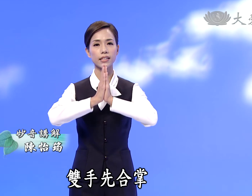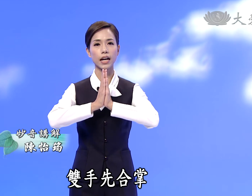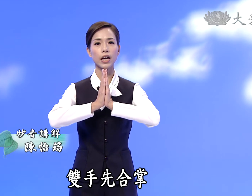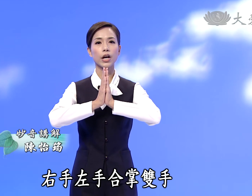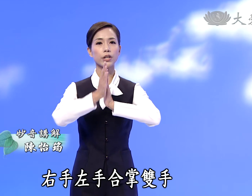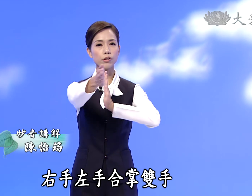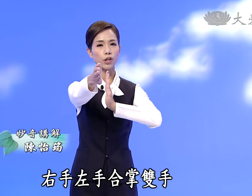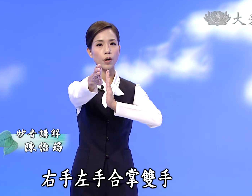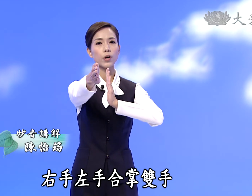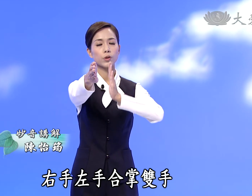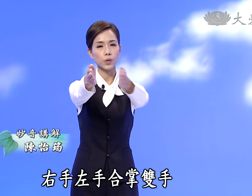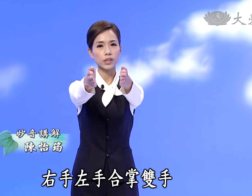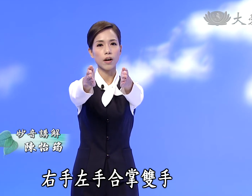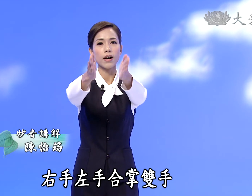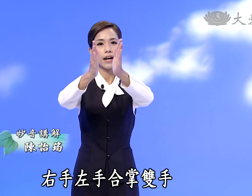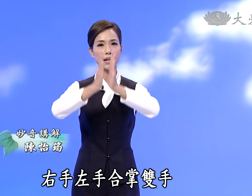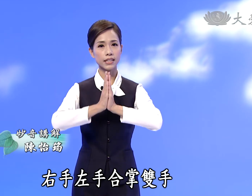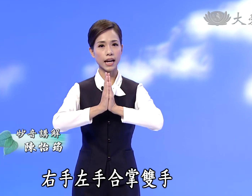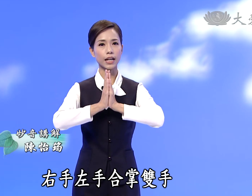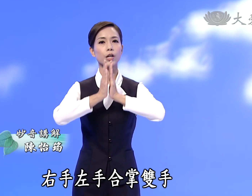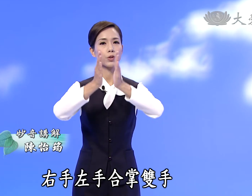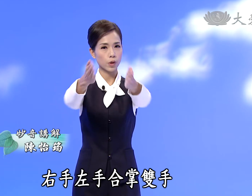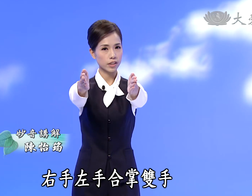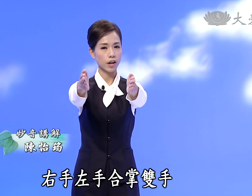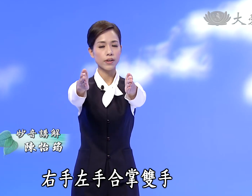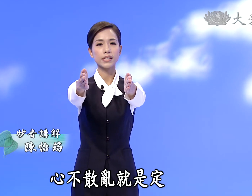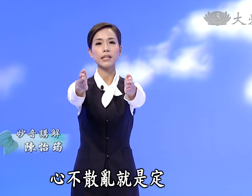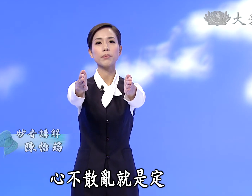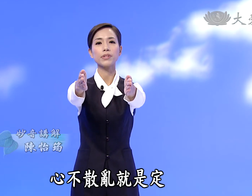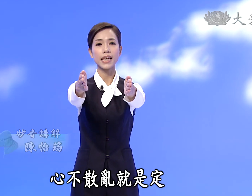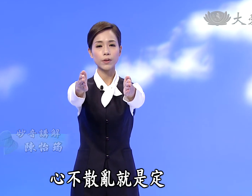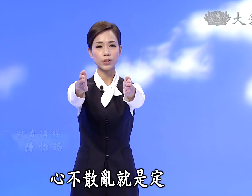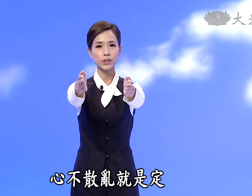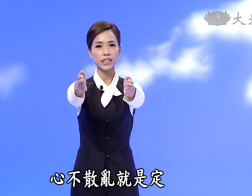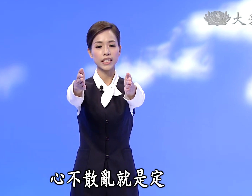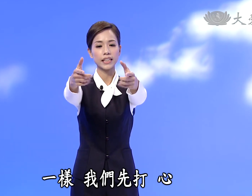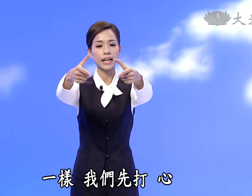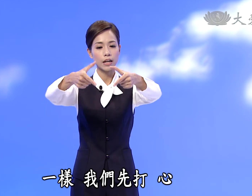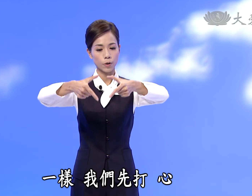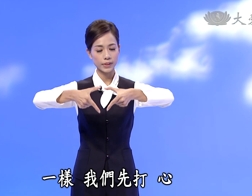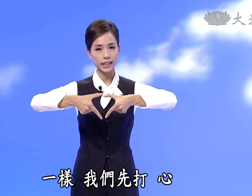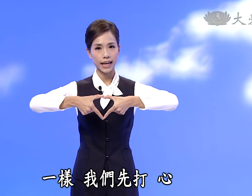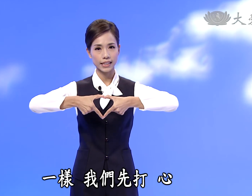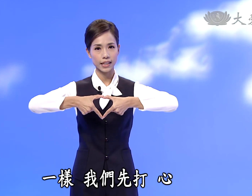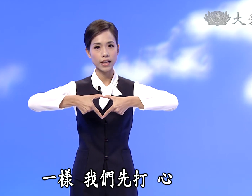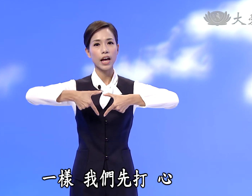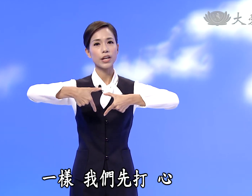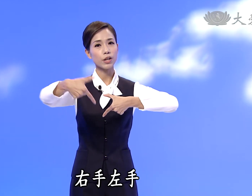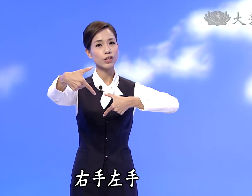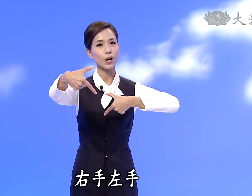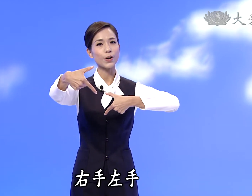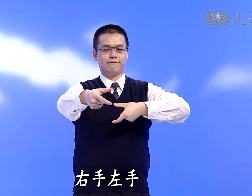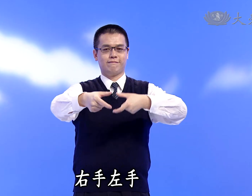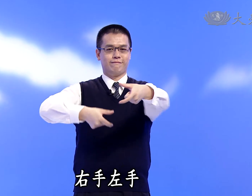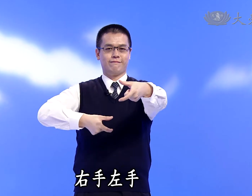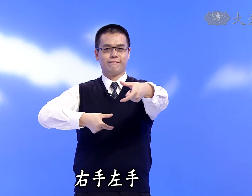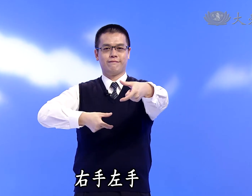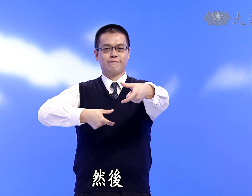掌右手 左手 合掌 双手心不散乱就事定一样我们先打心右手 左手然后